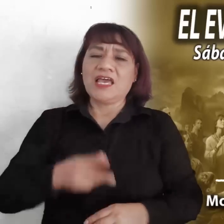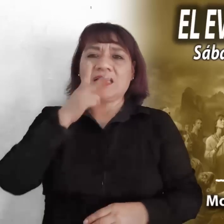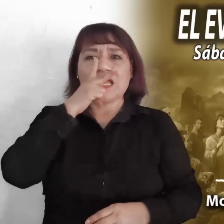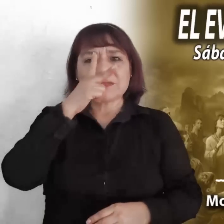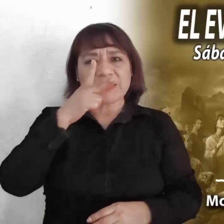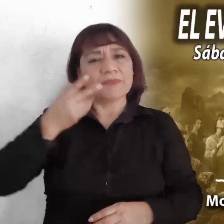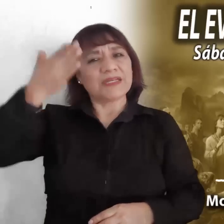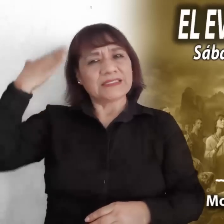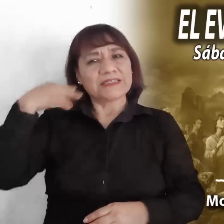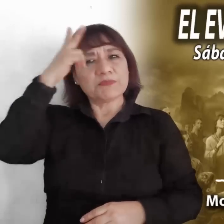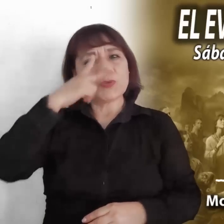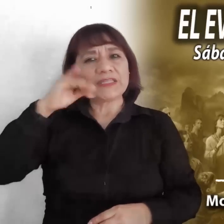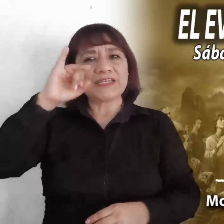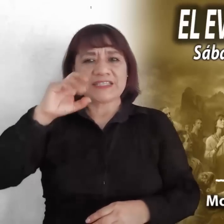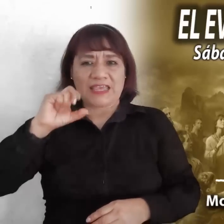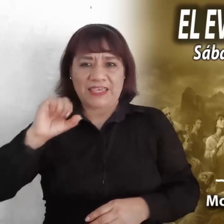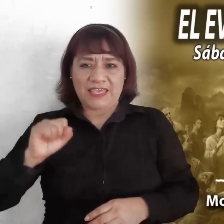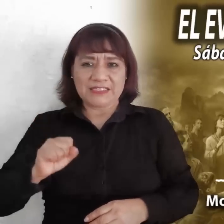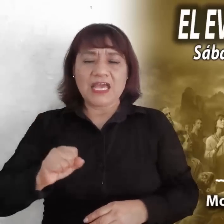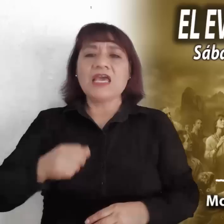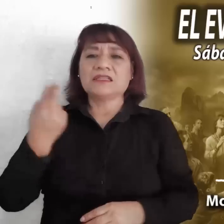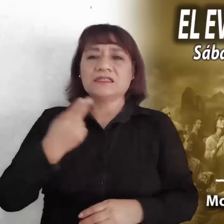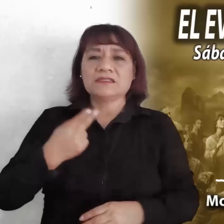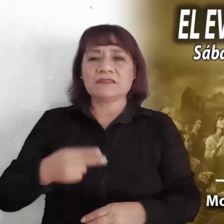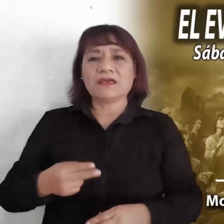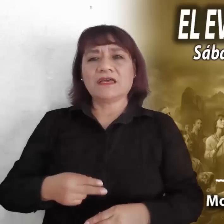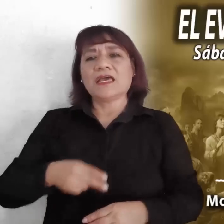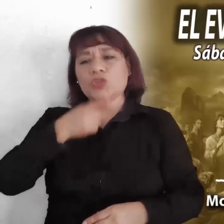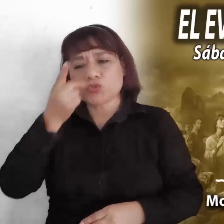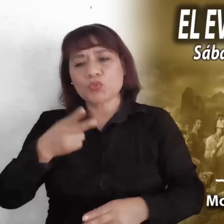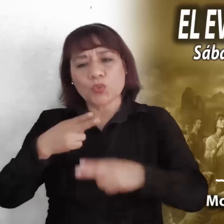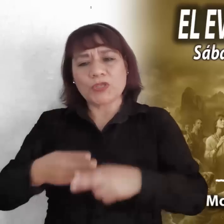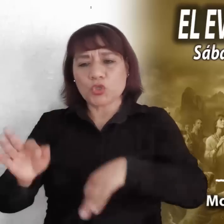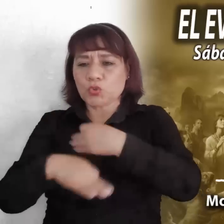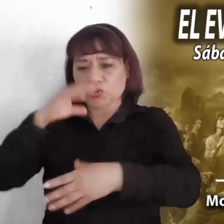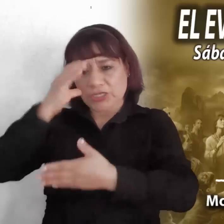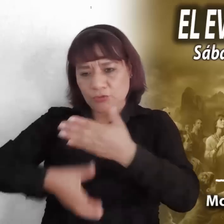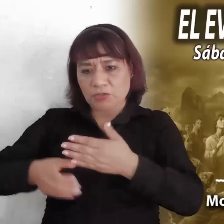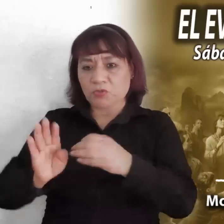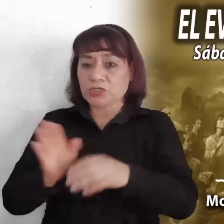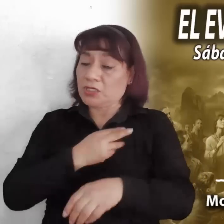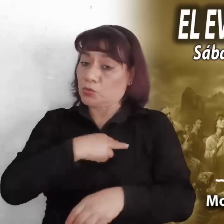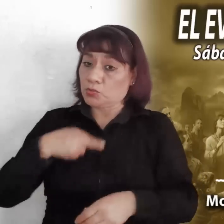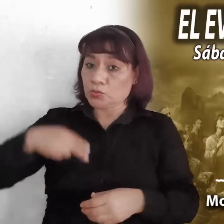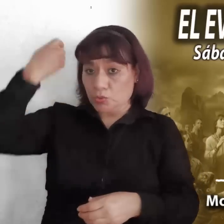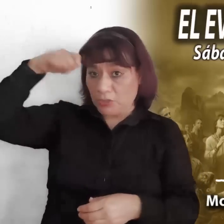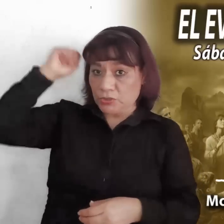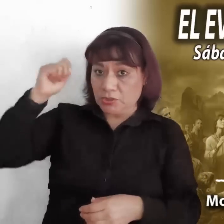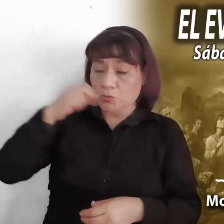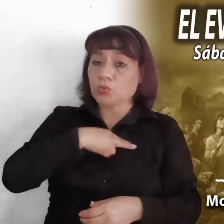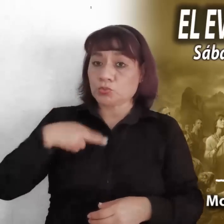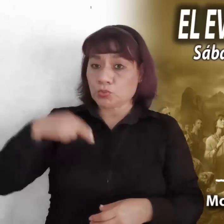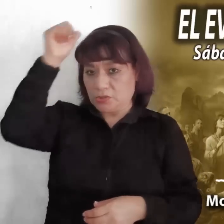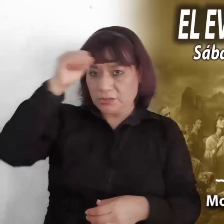tendrían que aplicarse a todo cristiano, ya que por el bautismo somos, junto con Cristo, sacerdotes,